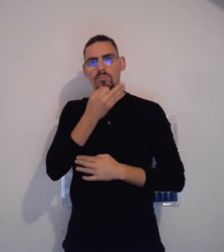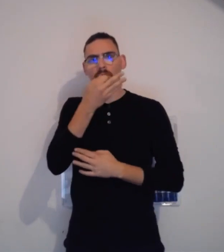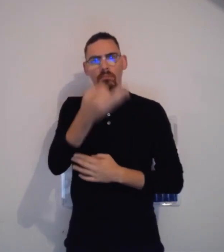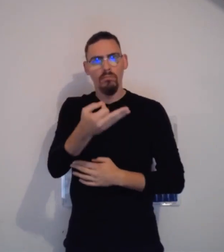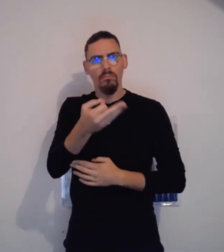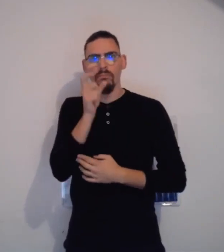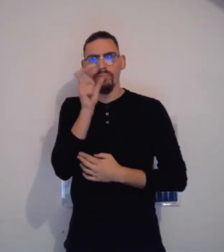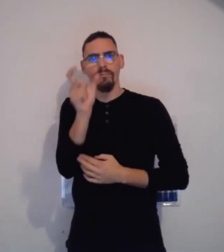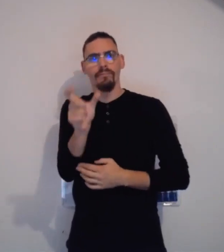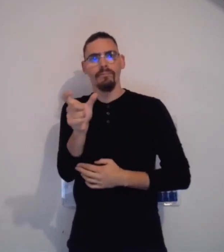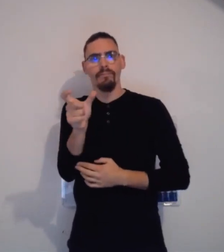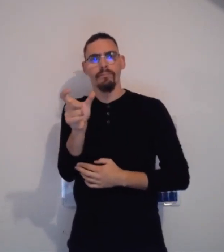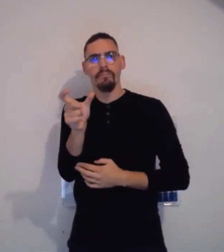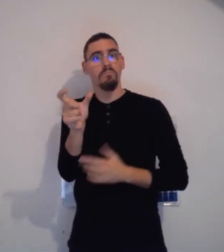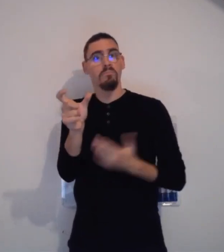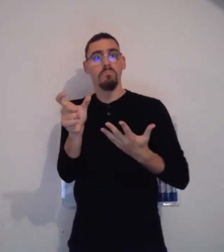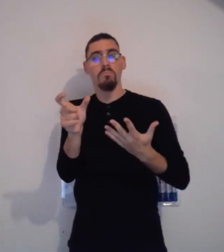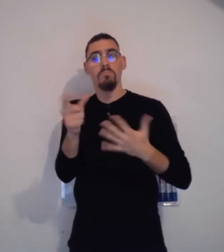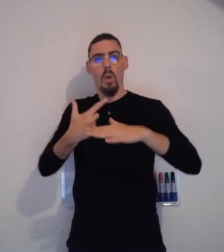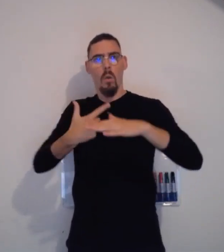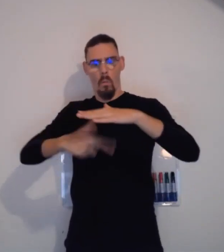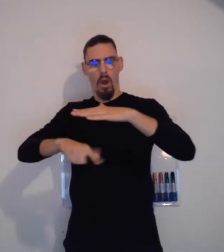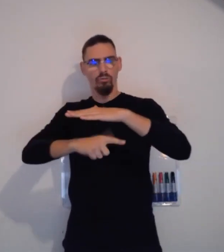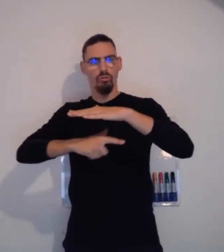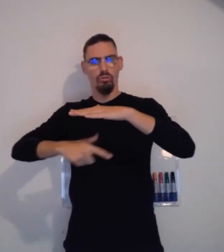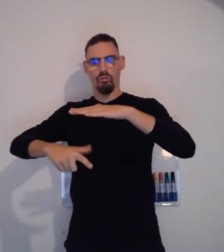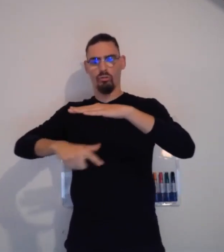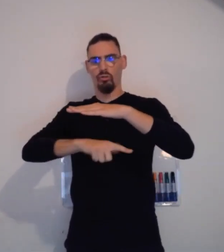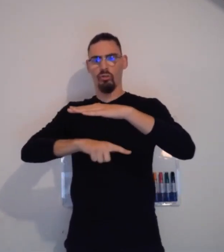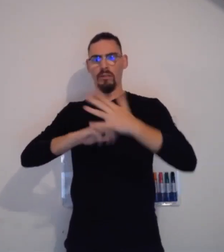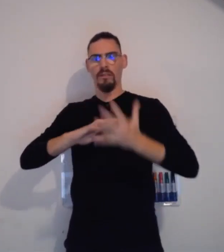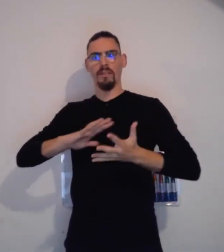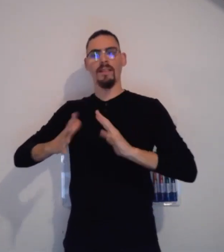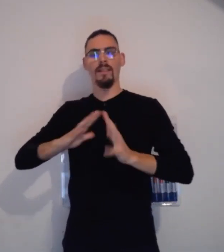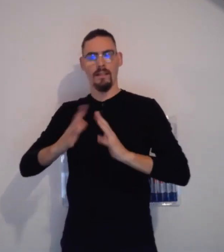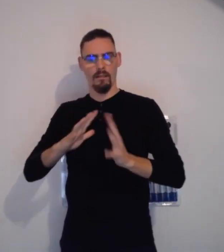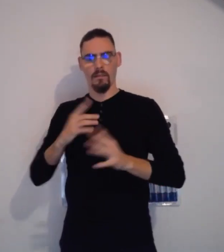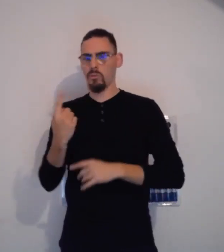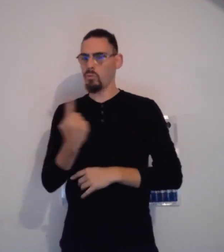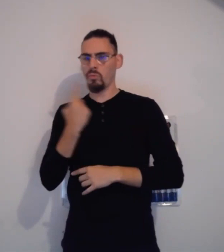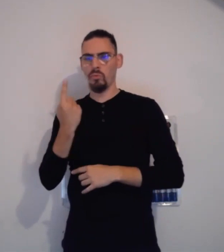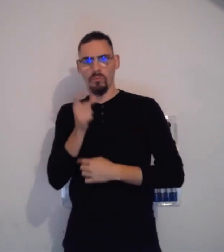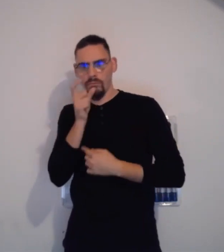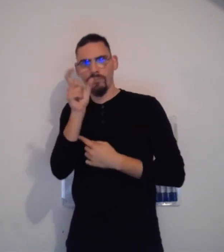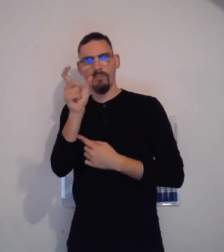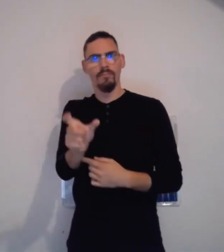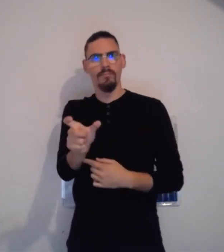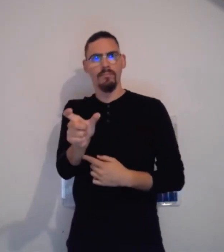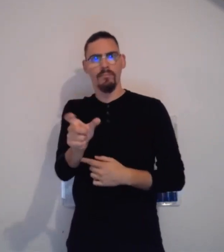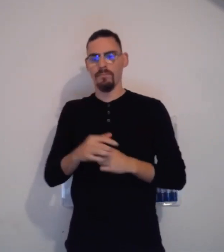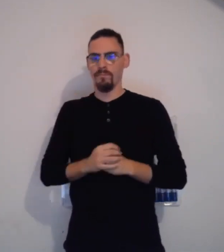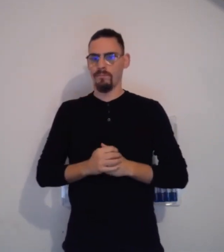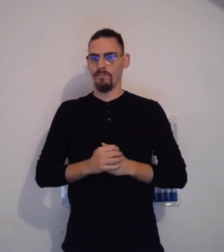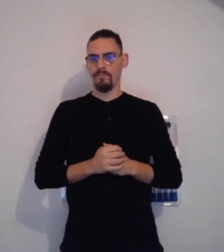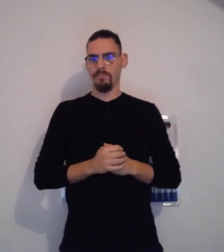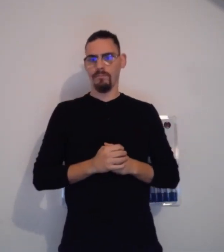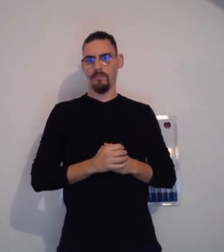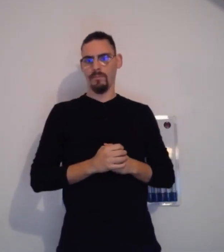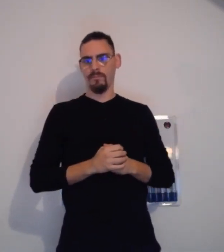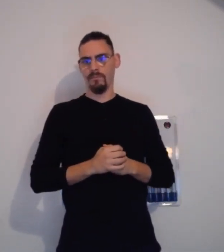médias, dans les journaux, par exemple, à la télévision? Souvent, le terme utilisé est « langage des signes ». C'est un terme qui